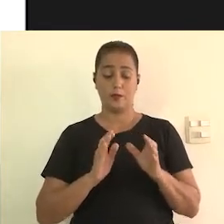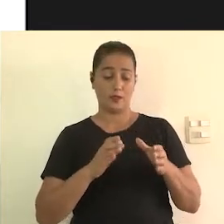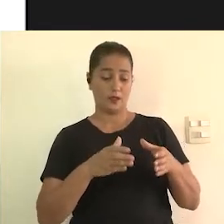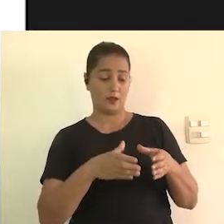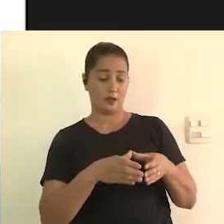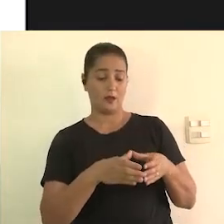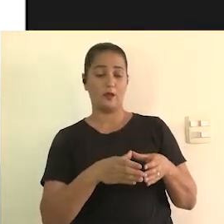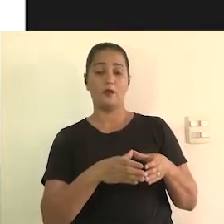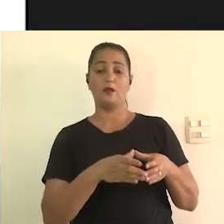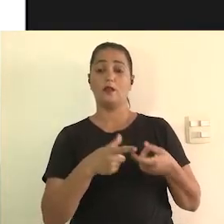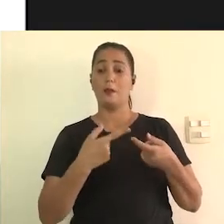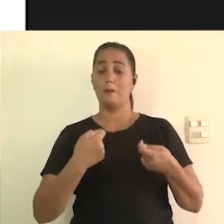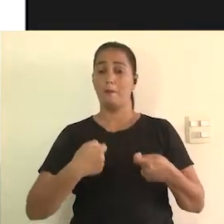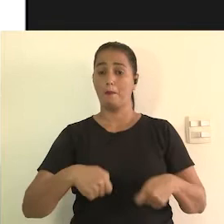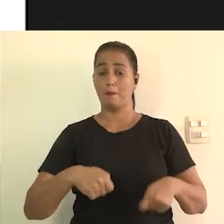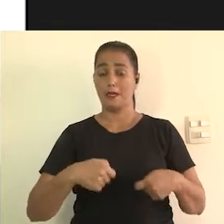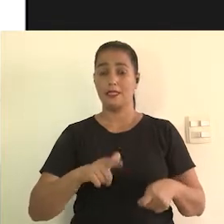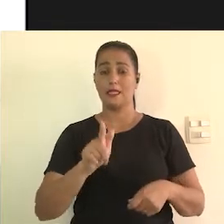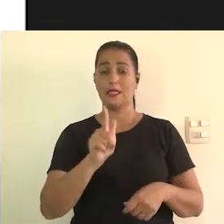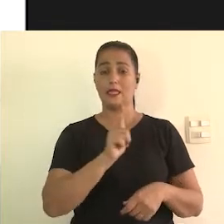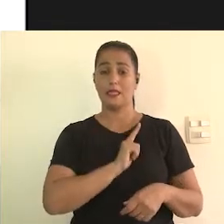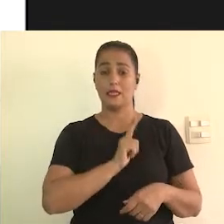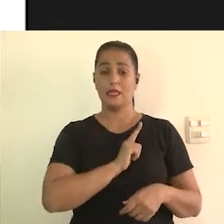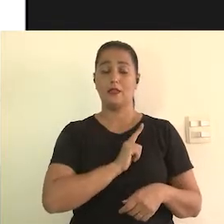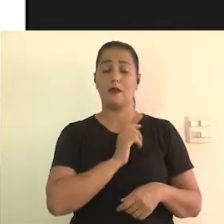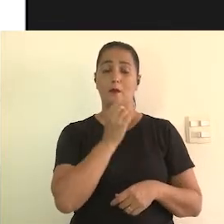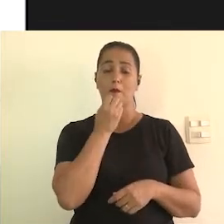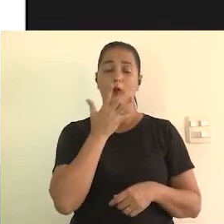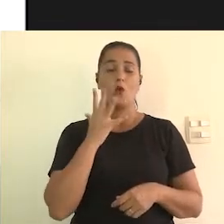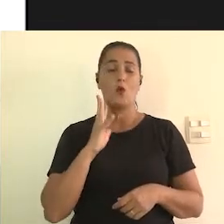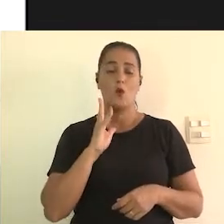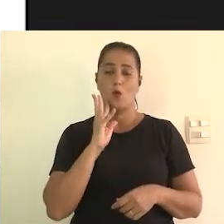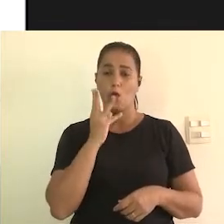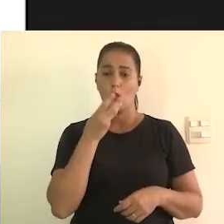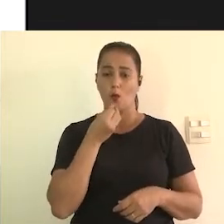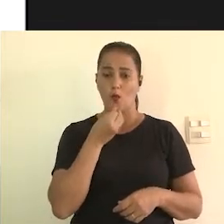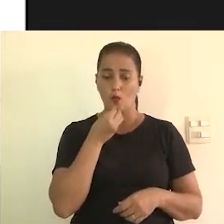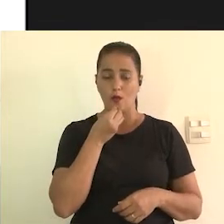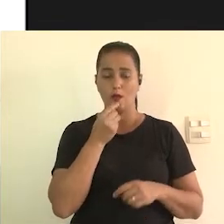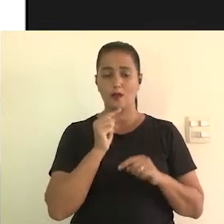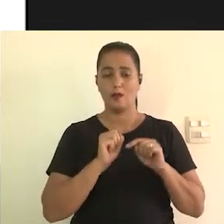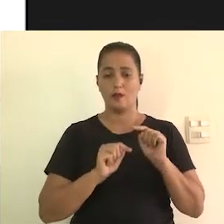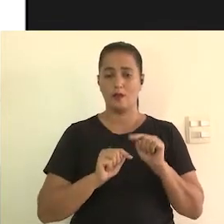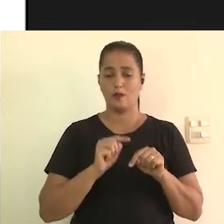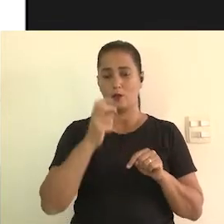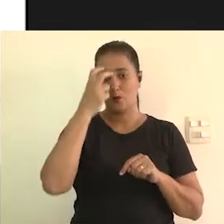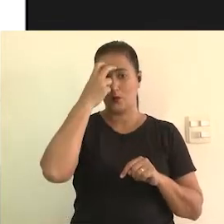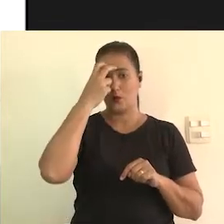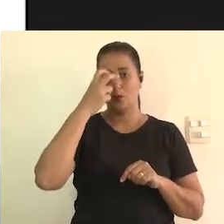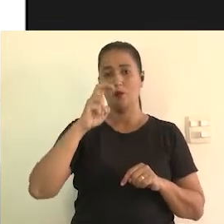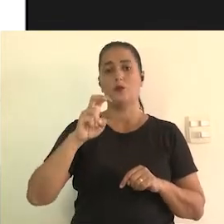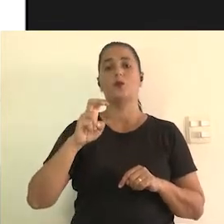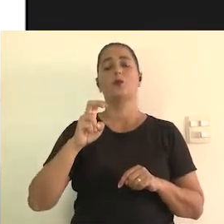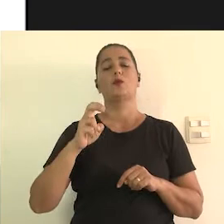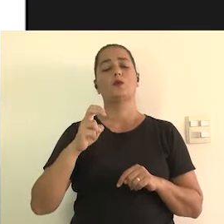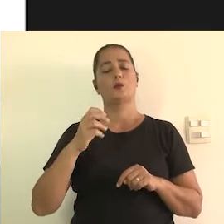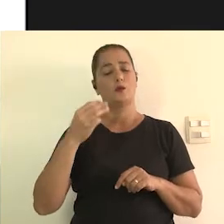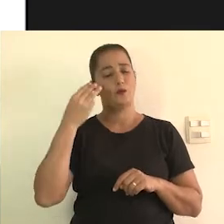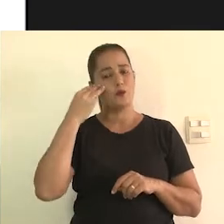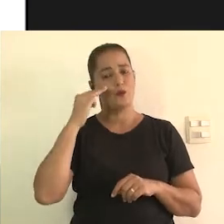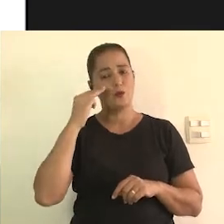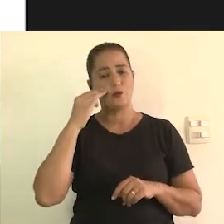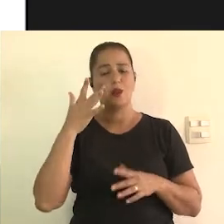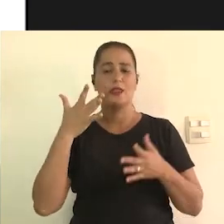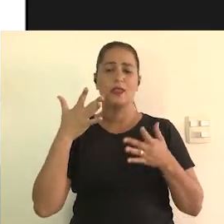todos esses profissionais que estão envolvidos na equipe de audiodescrição, eles precisam ter um bom